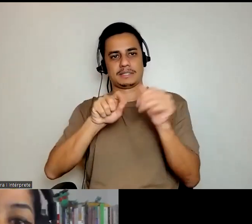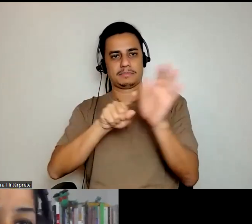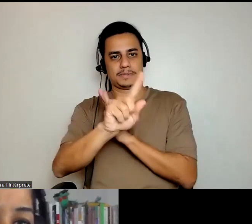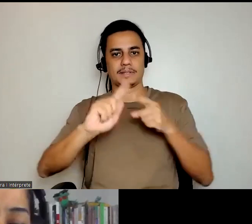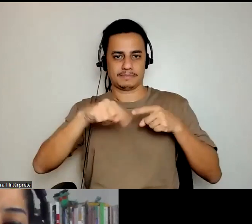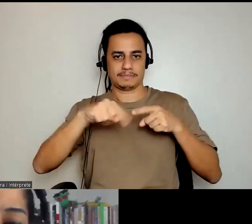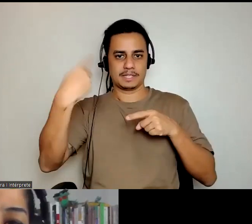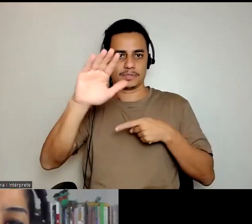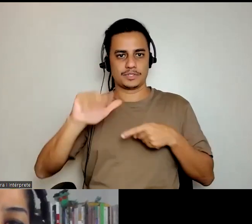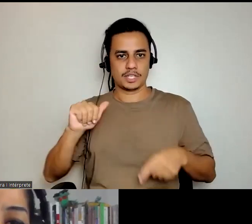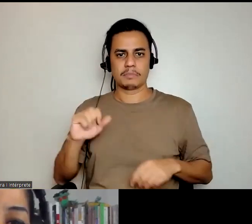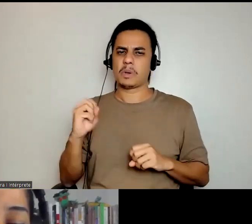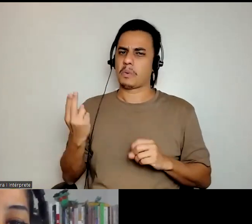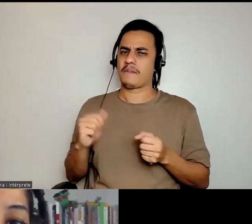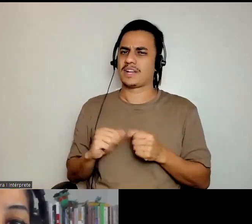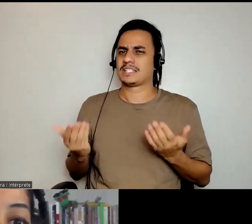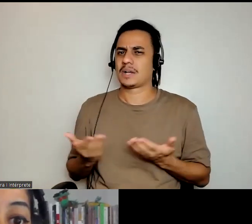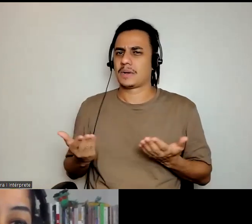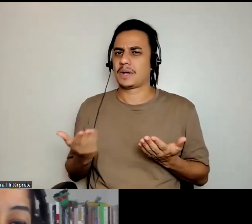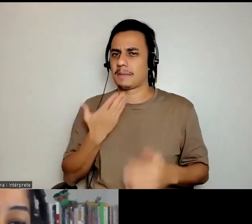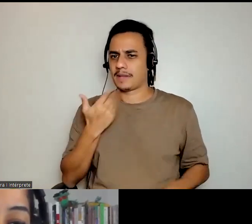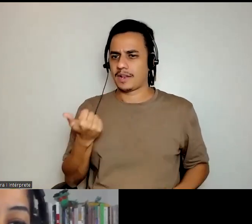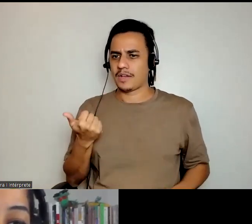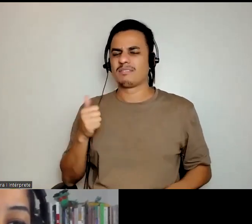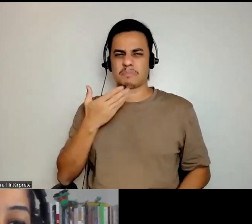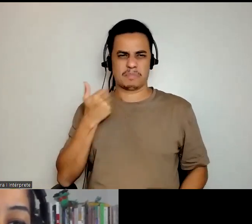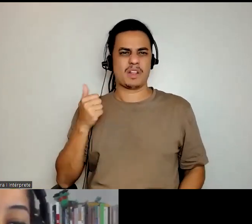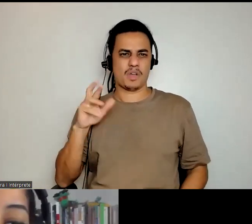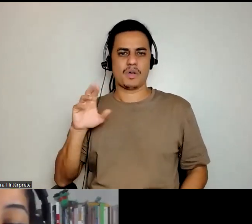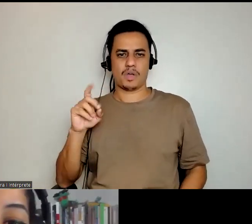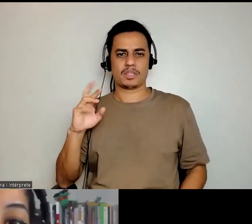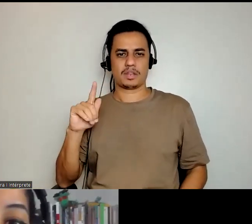Não sei se a gente já faz agora o que você acha melhor. O Rodrigo já fala?